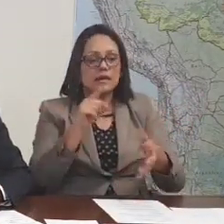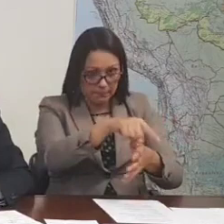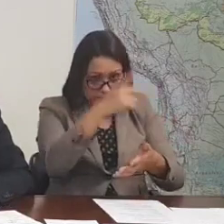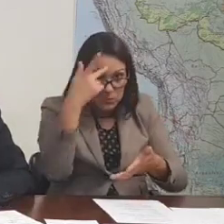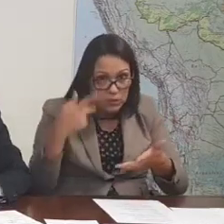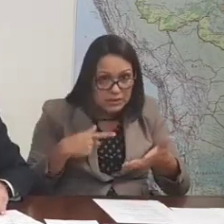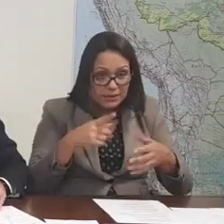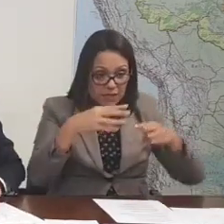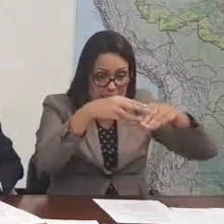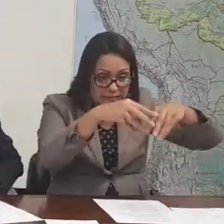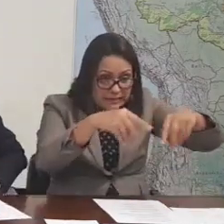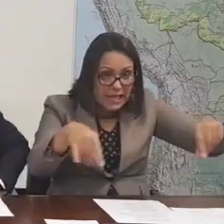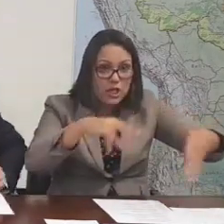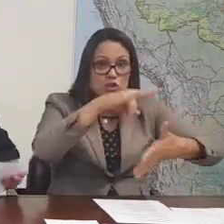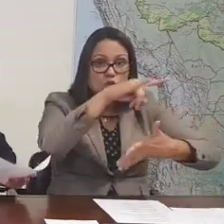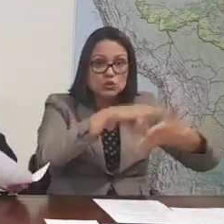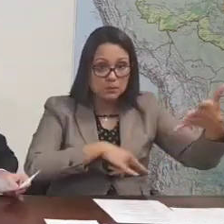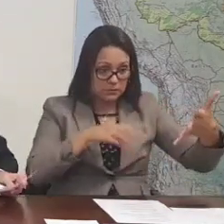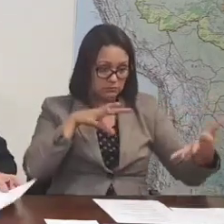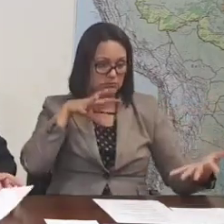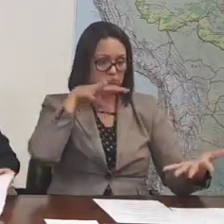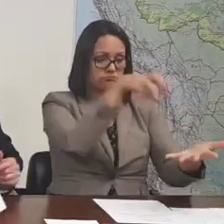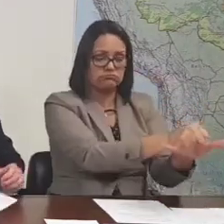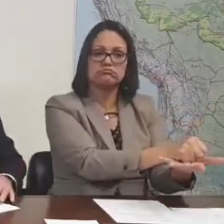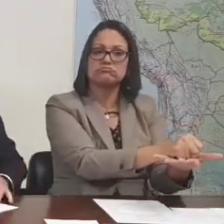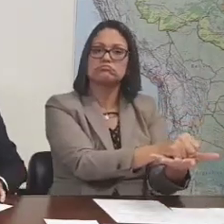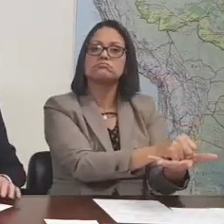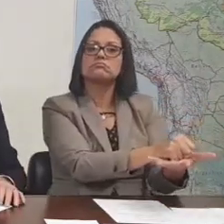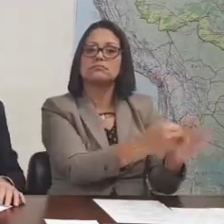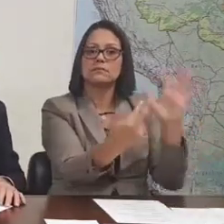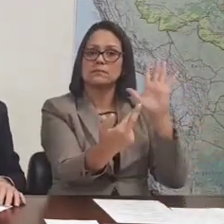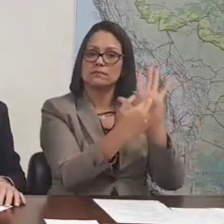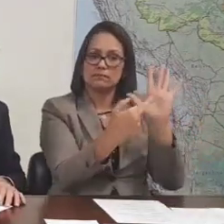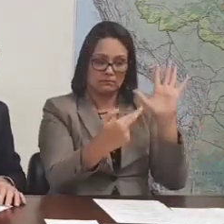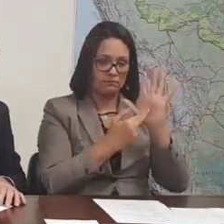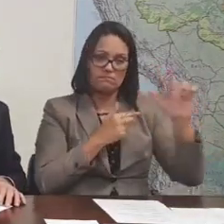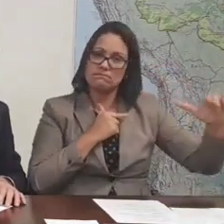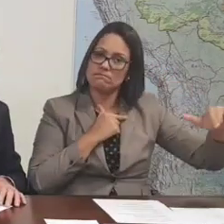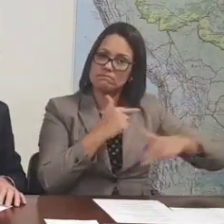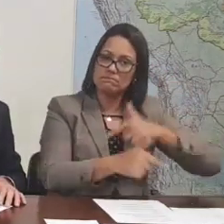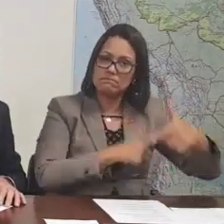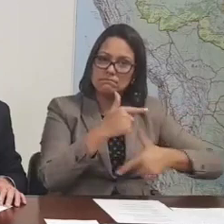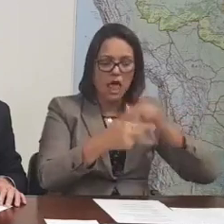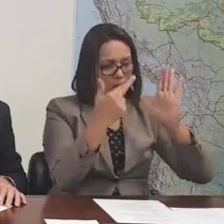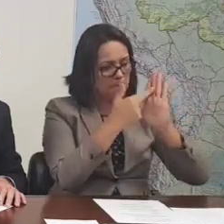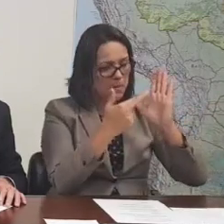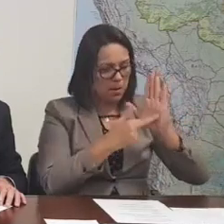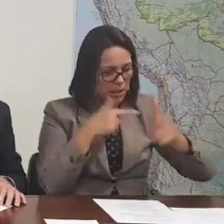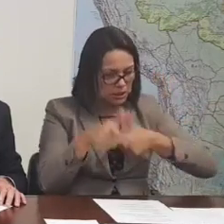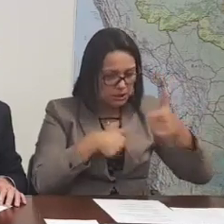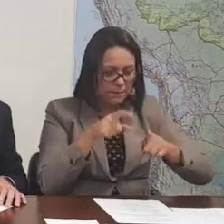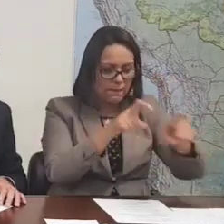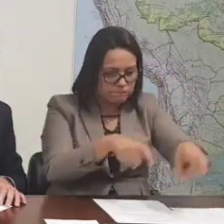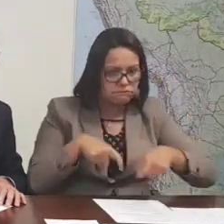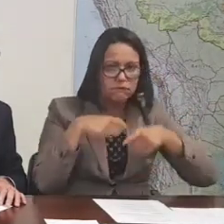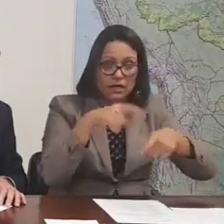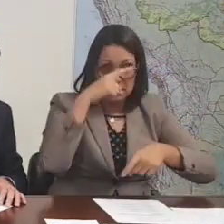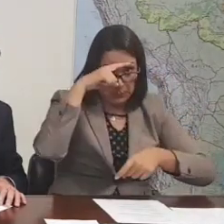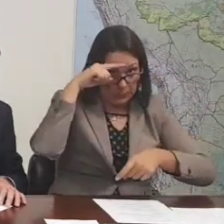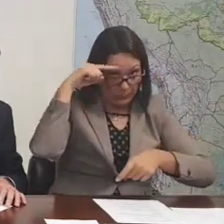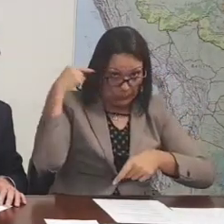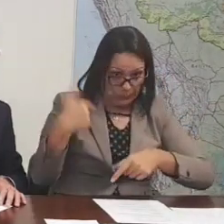propriedade a todo o assentado que cumpre a sua função, que está lá produzindo, mesmo com